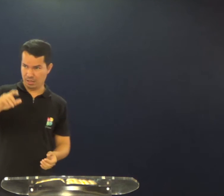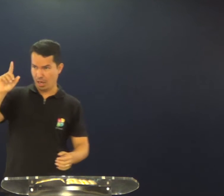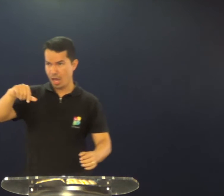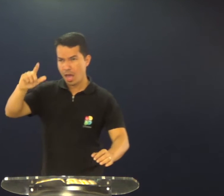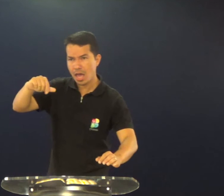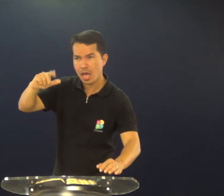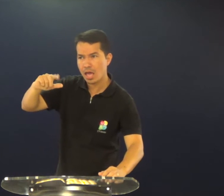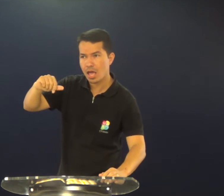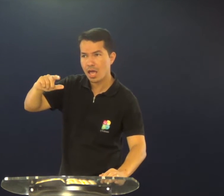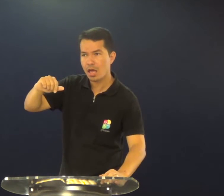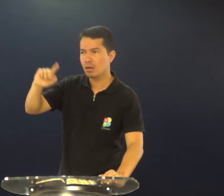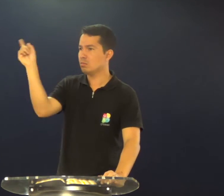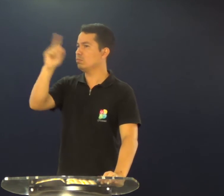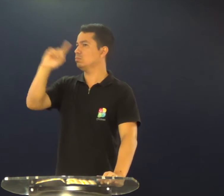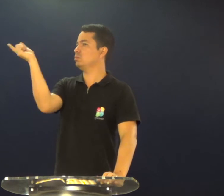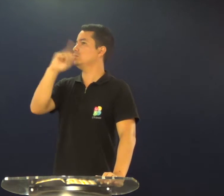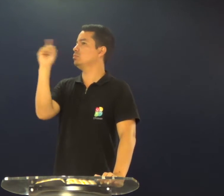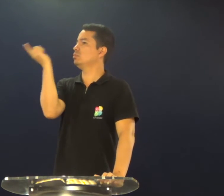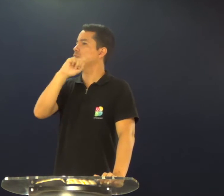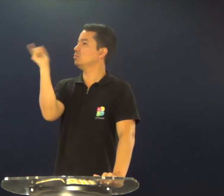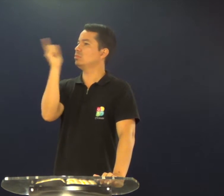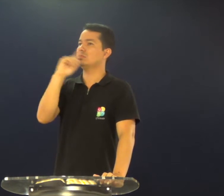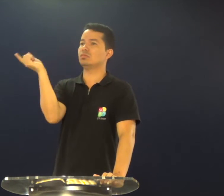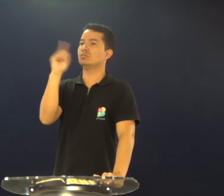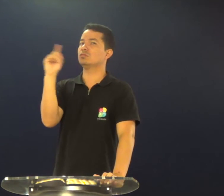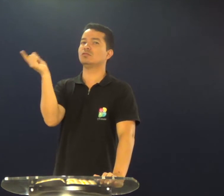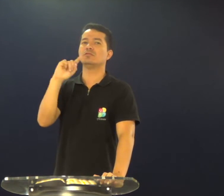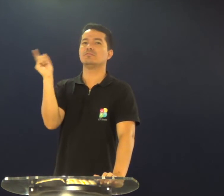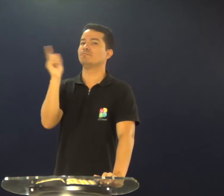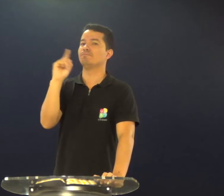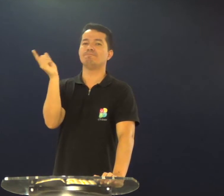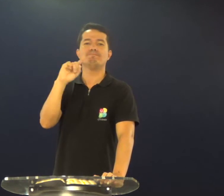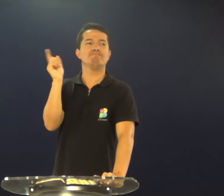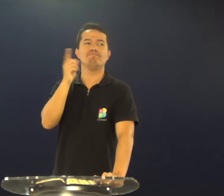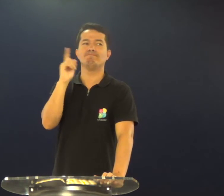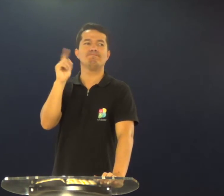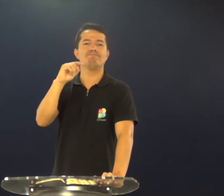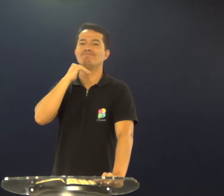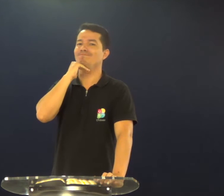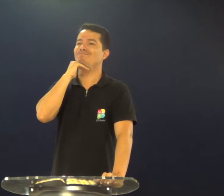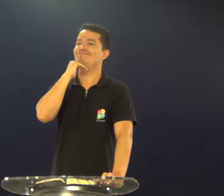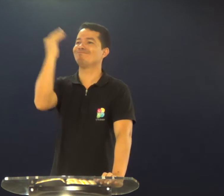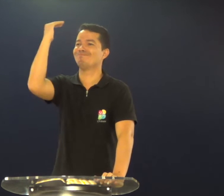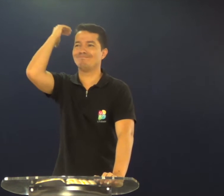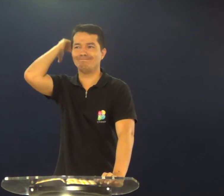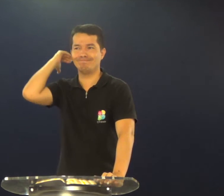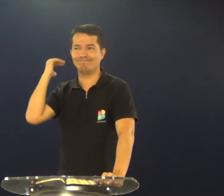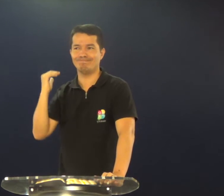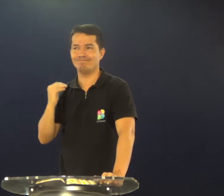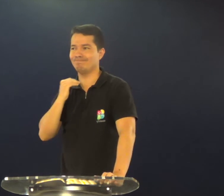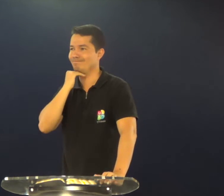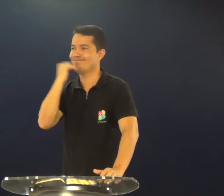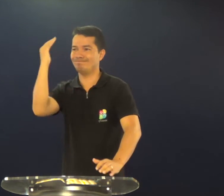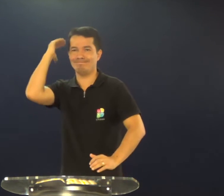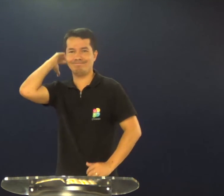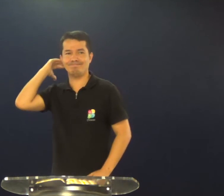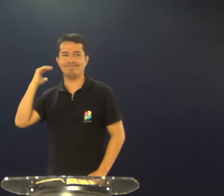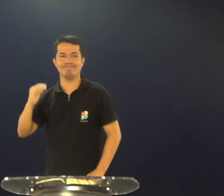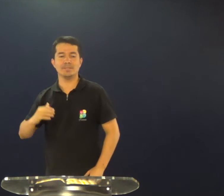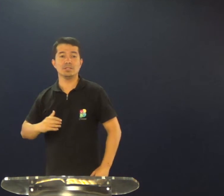ok, pode? Sim, isso vai acontecer? Não vai, isso não vai acontecer, não adianta, não